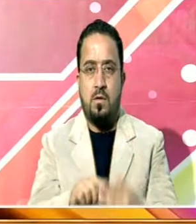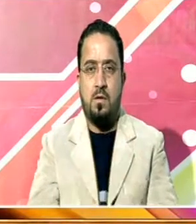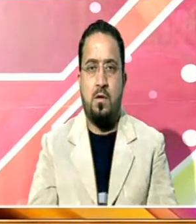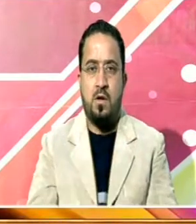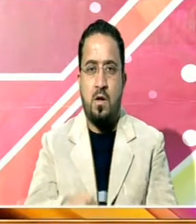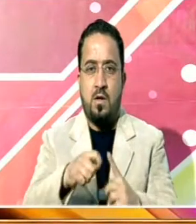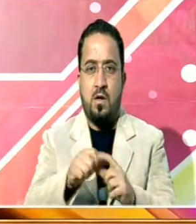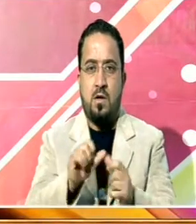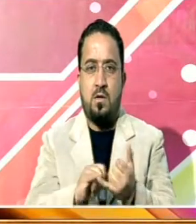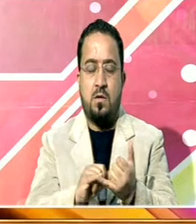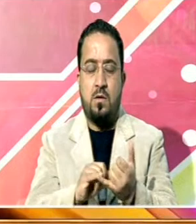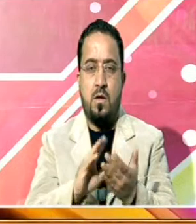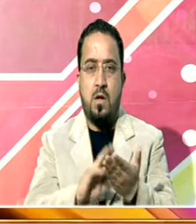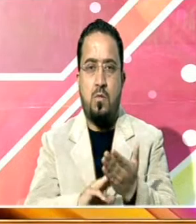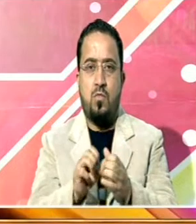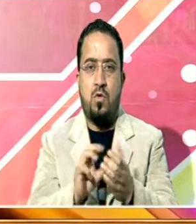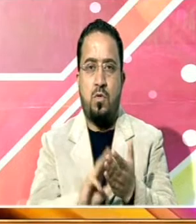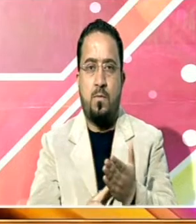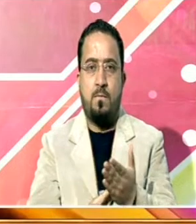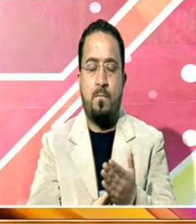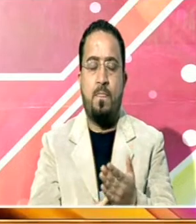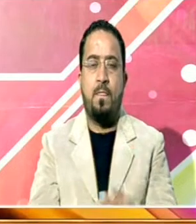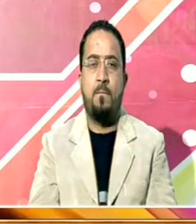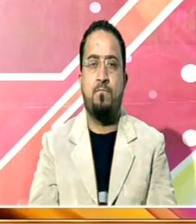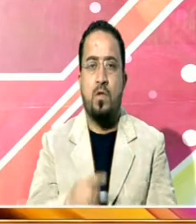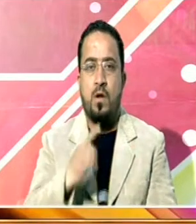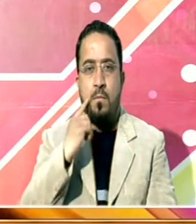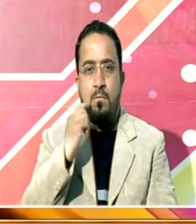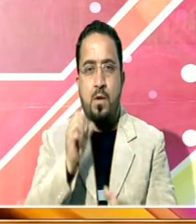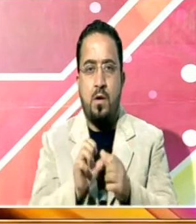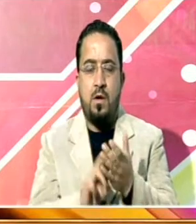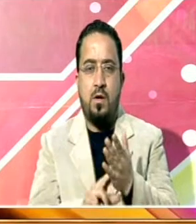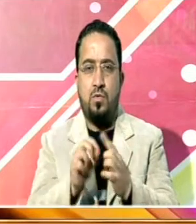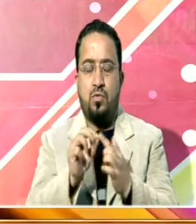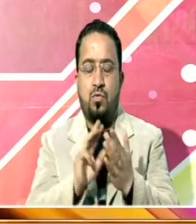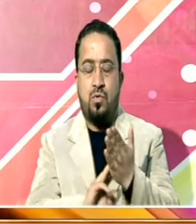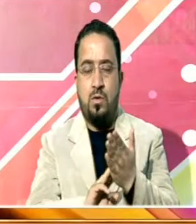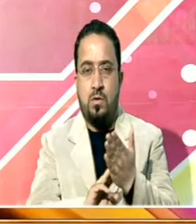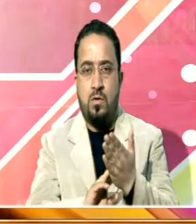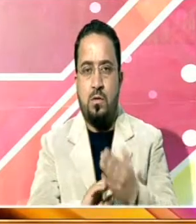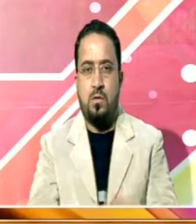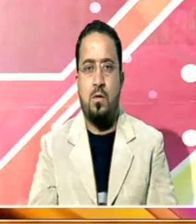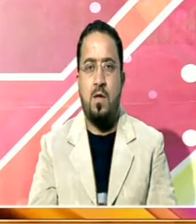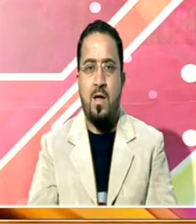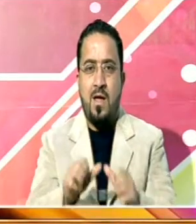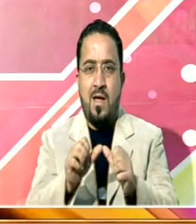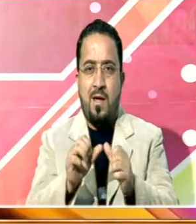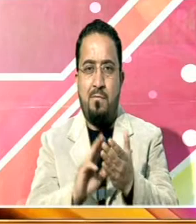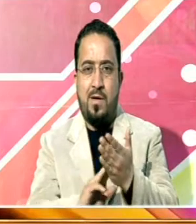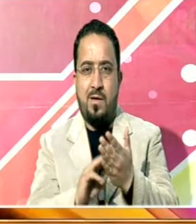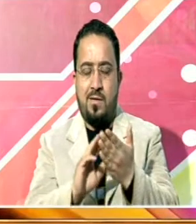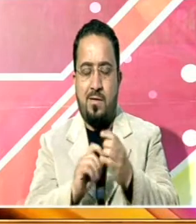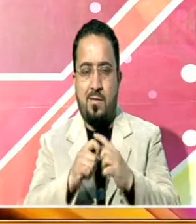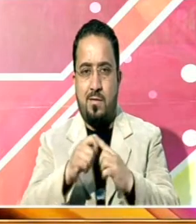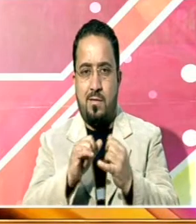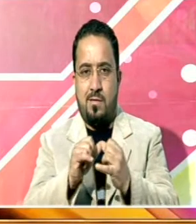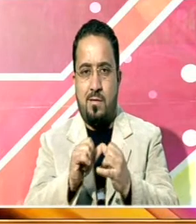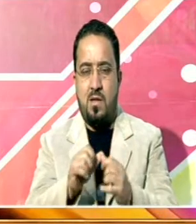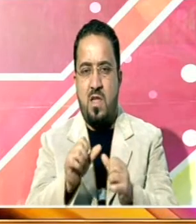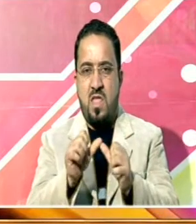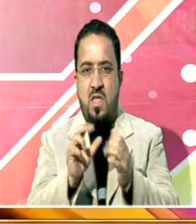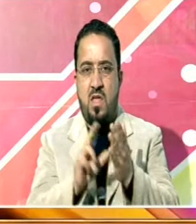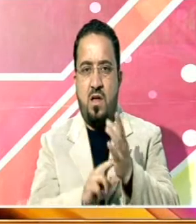خانکائی مولا زیارت آثار شریف پنجورا مکھامہ بیروہ کعبہ مرگ